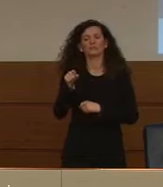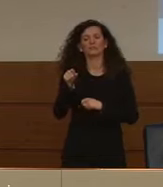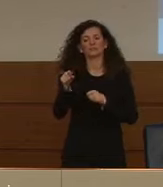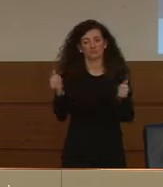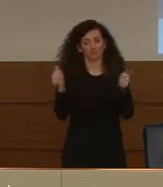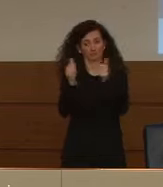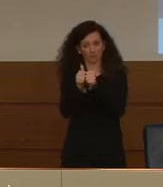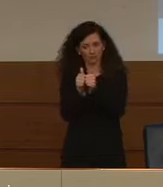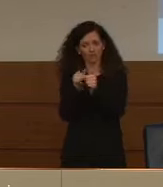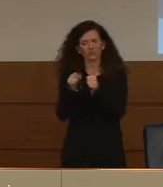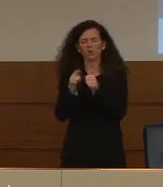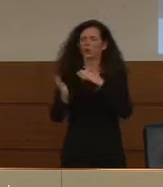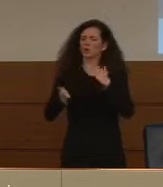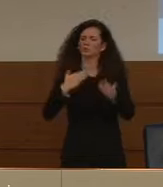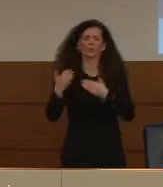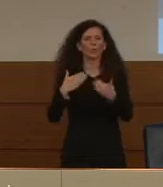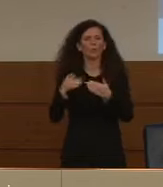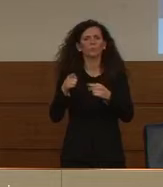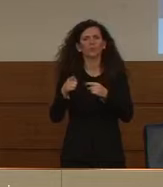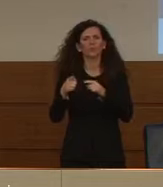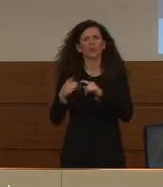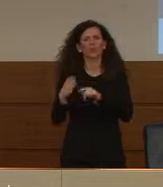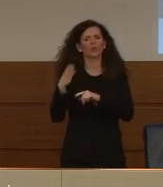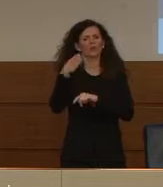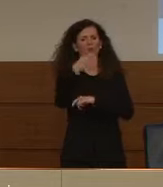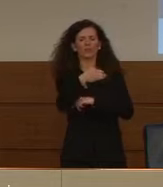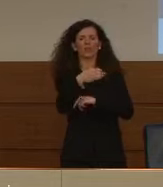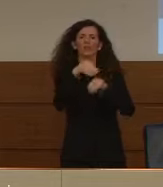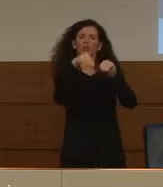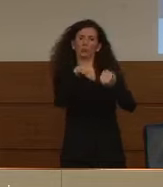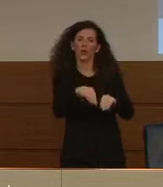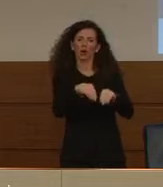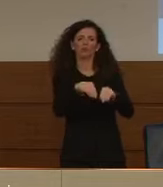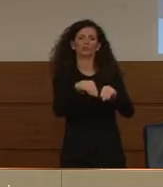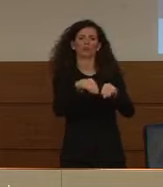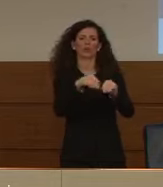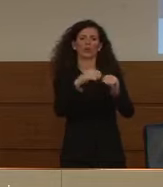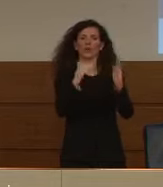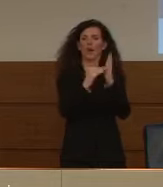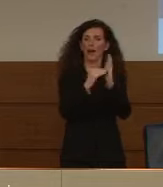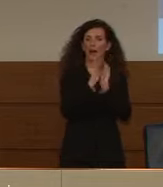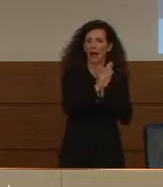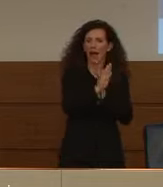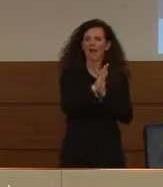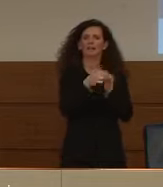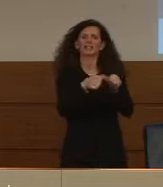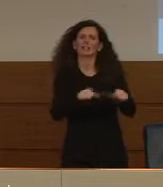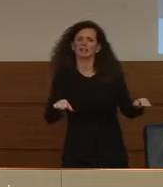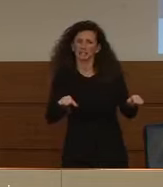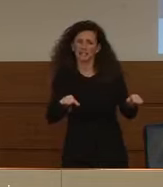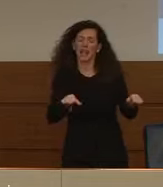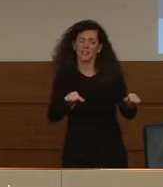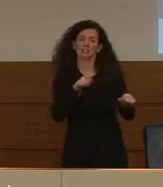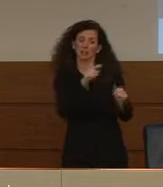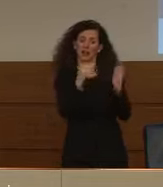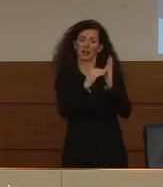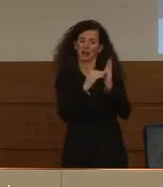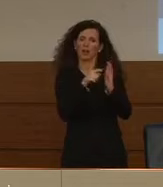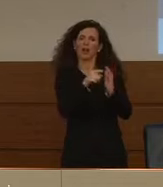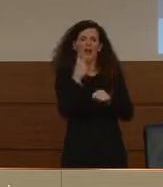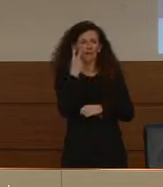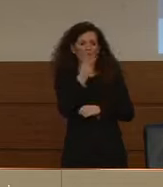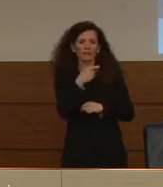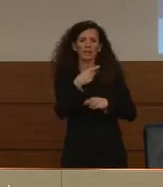dovranno recare immediatamente nel luogo di domicilio, di residenza, di abituale dimora per osservare il